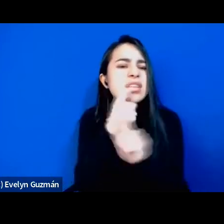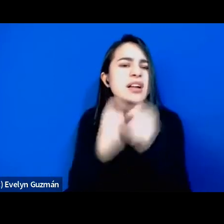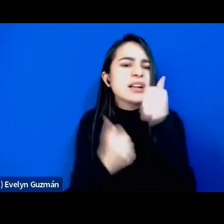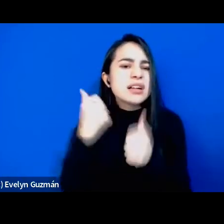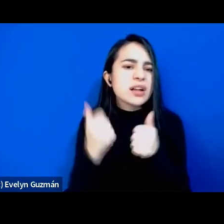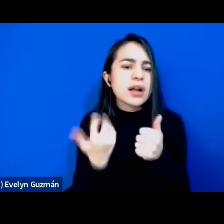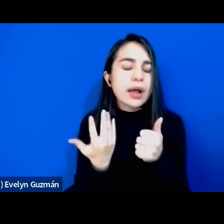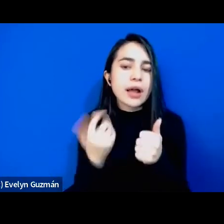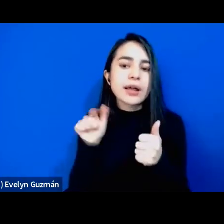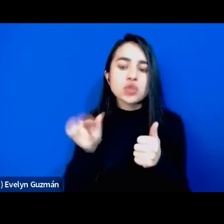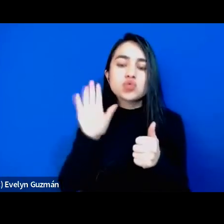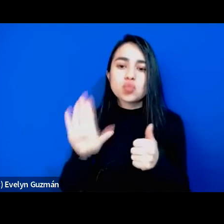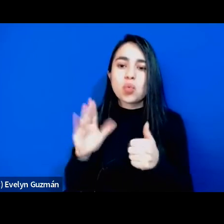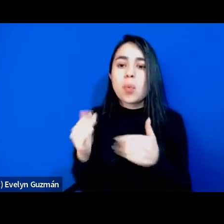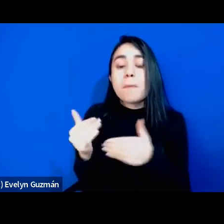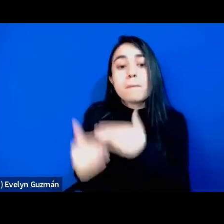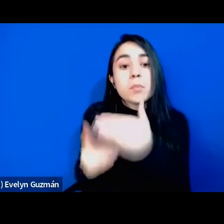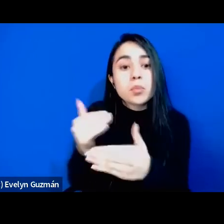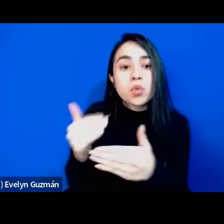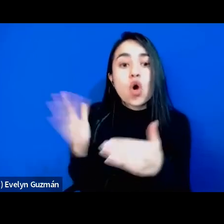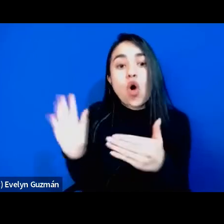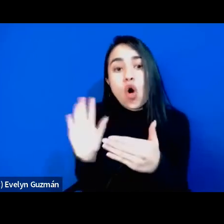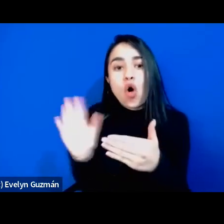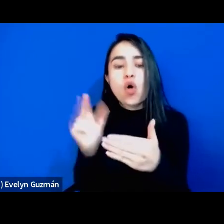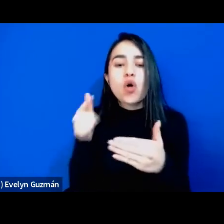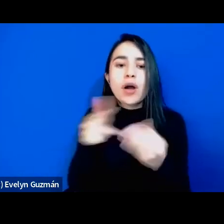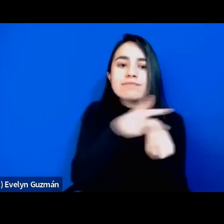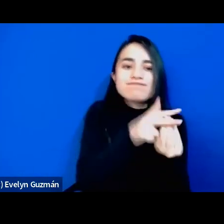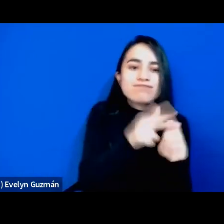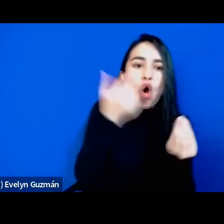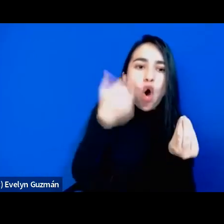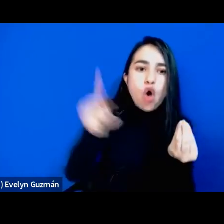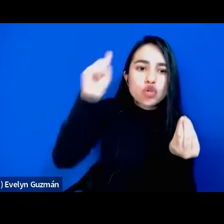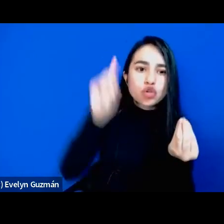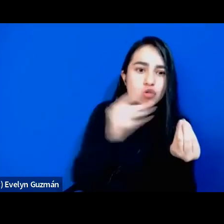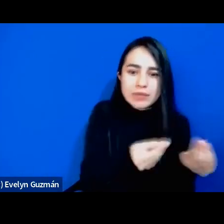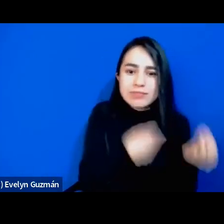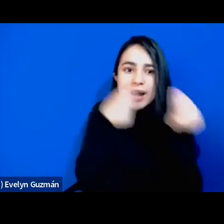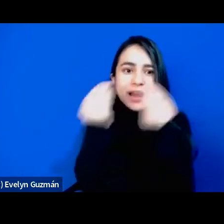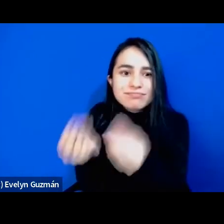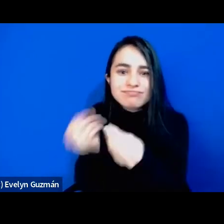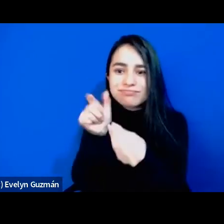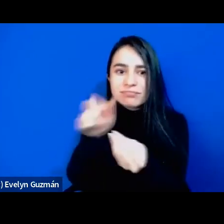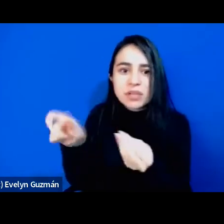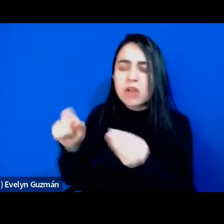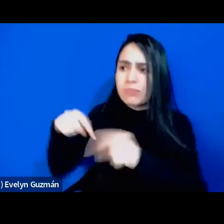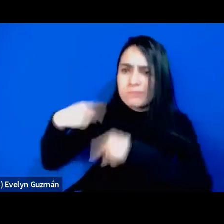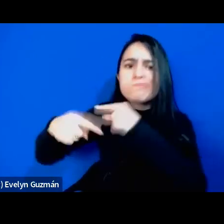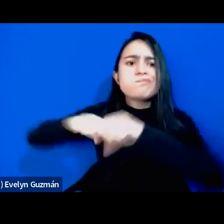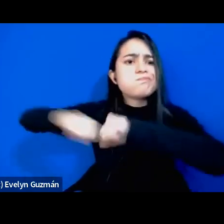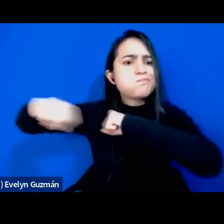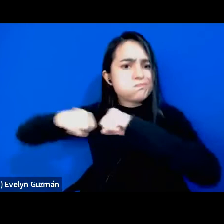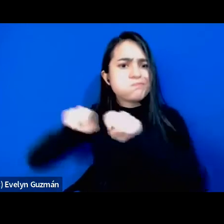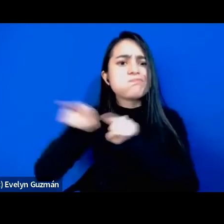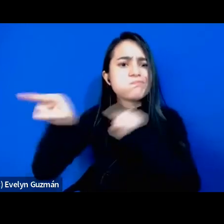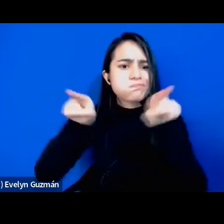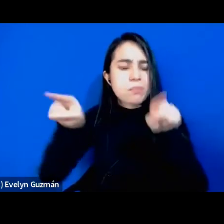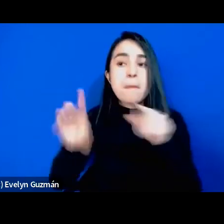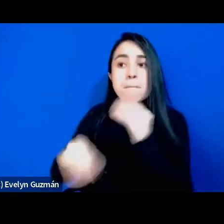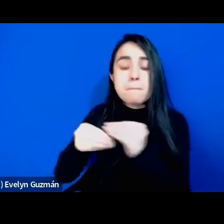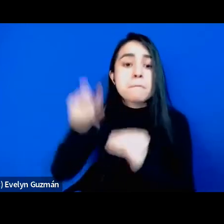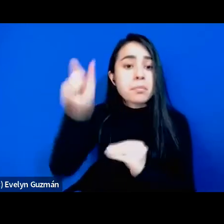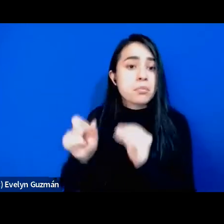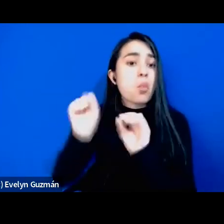procesos y otros mecanismos de movilidad de de posibilidad de ascensión